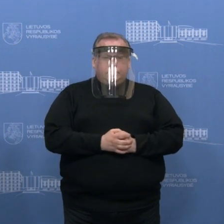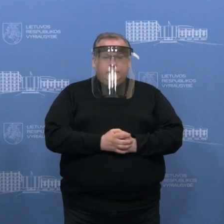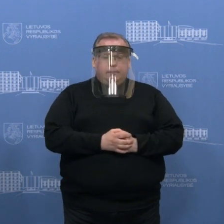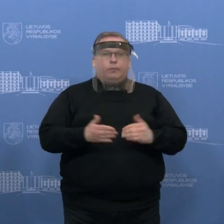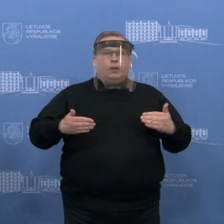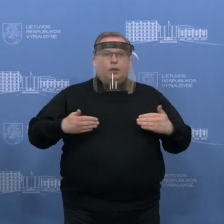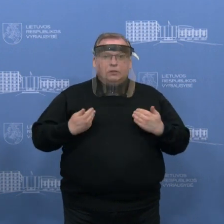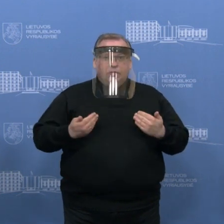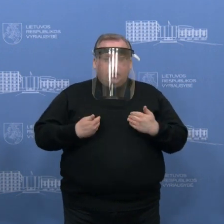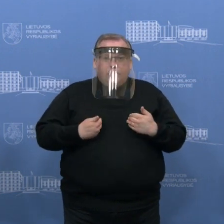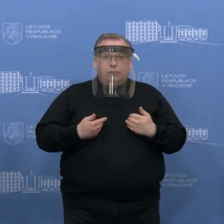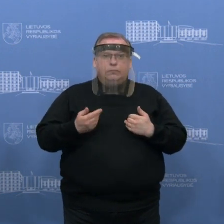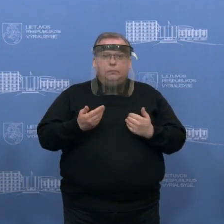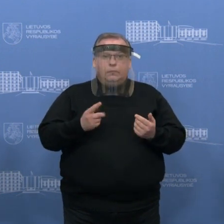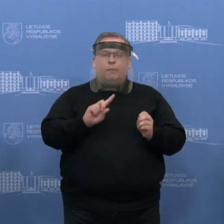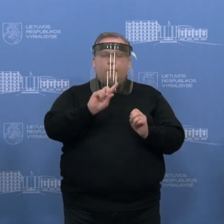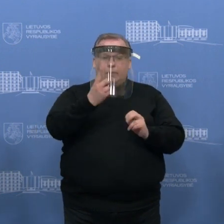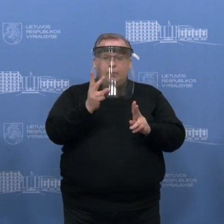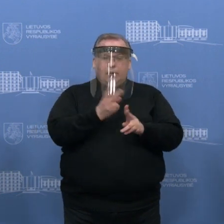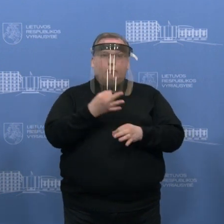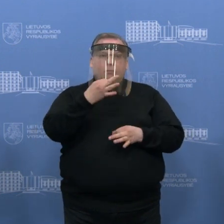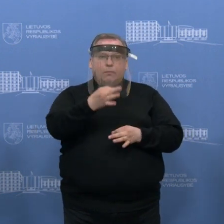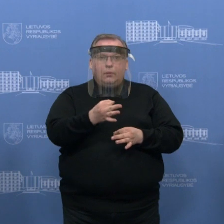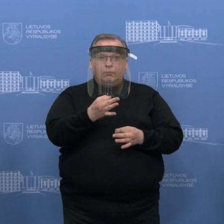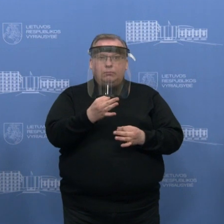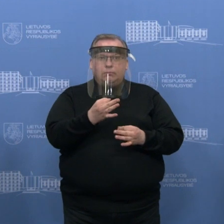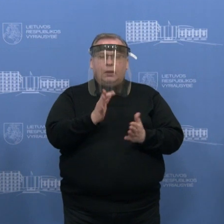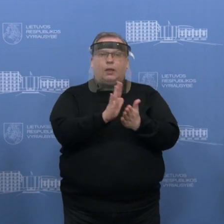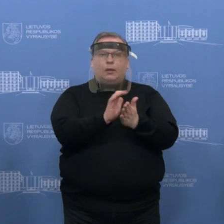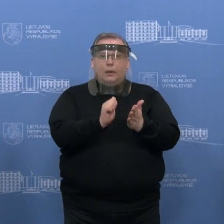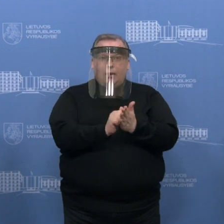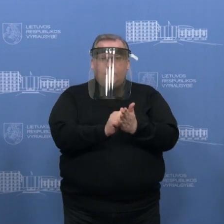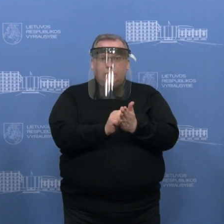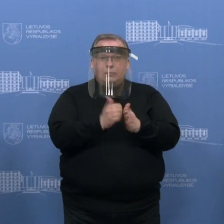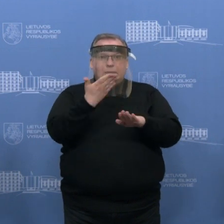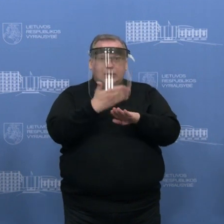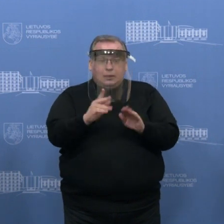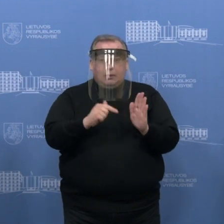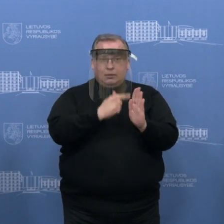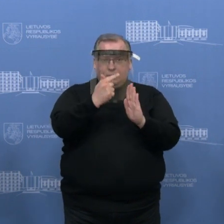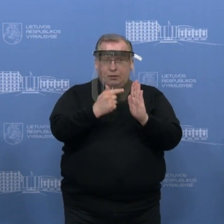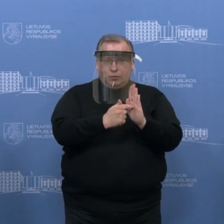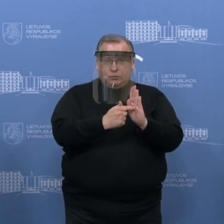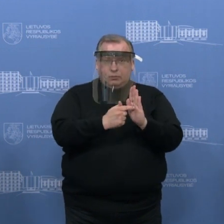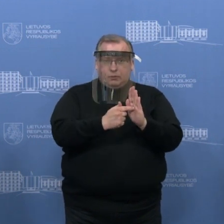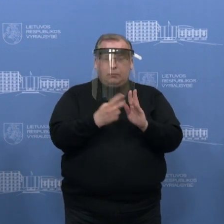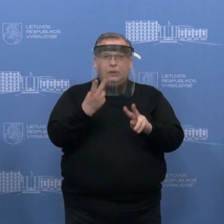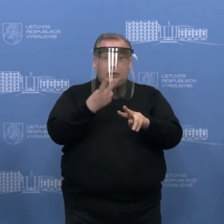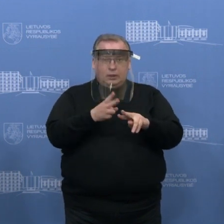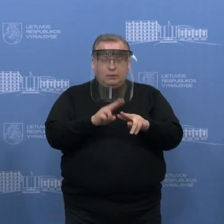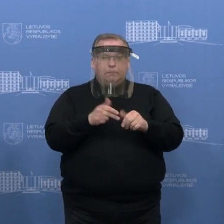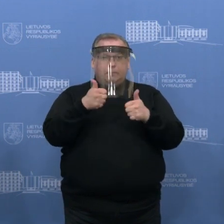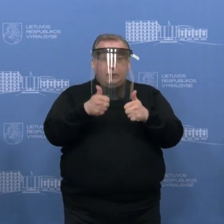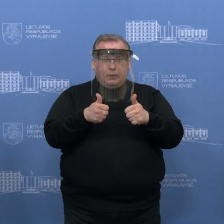Jūs pasakykite, kam užduodate klausimą, gerai. Kaip sapat? Pasakykite, kam užduodate klausimą ir tada...